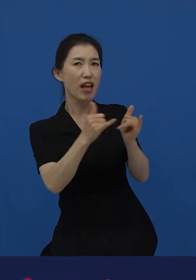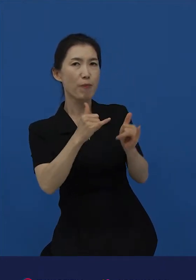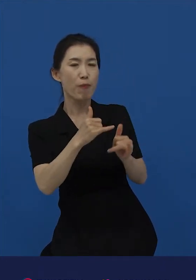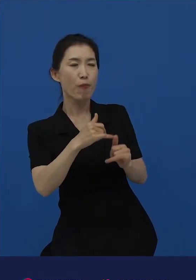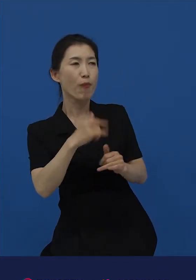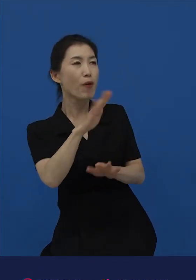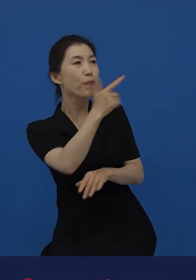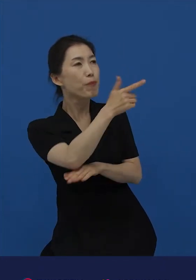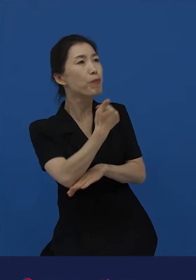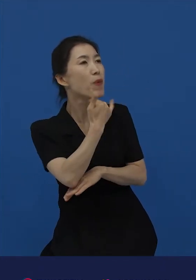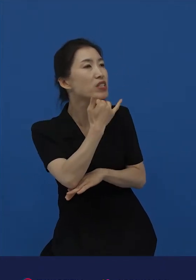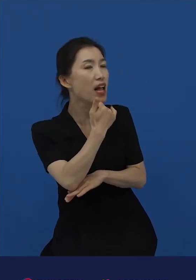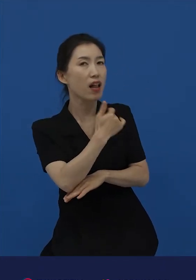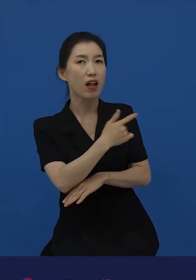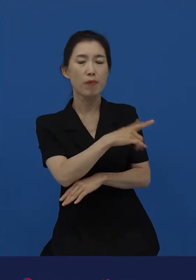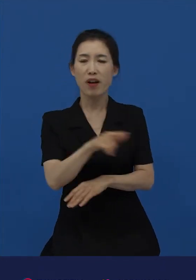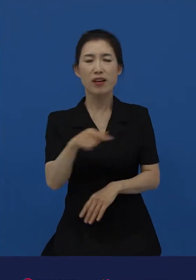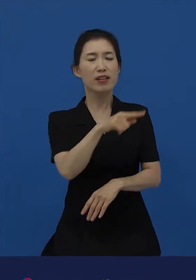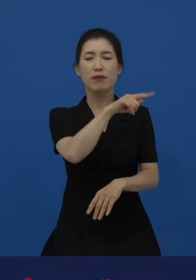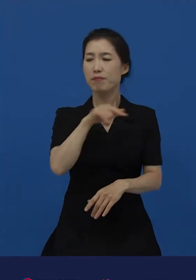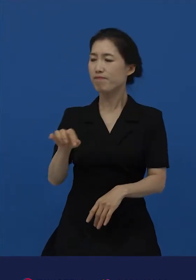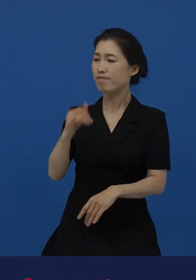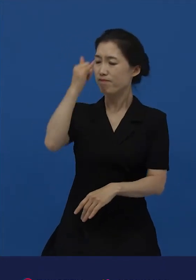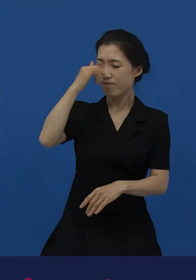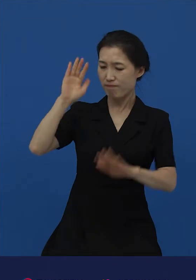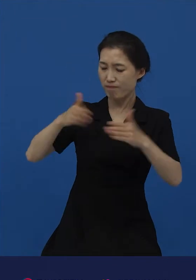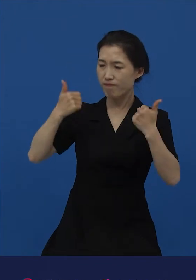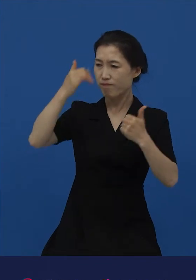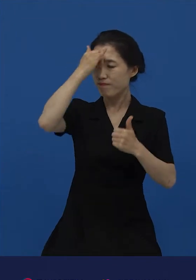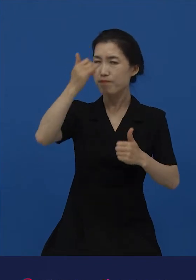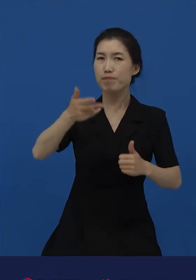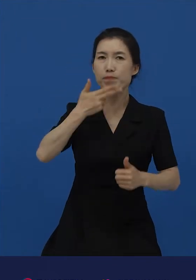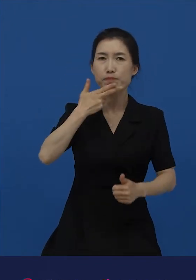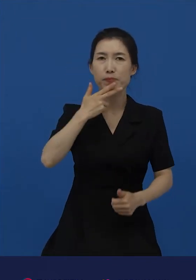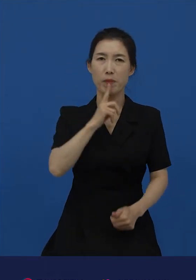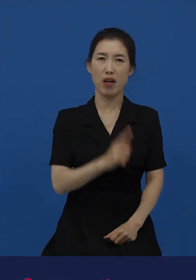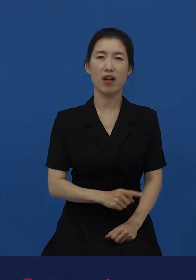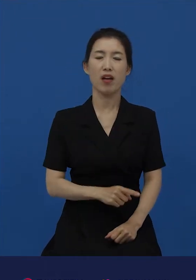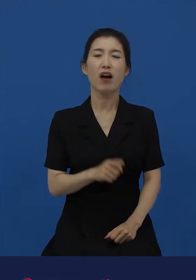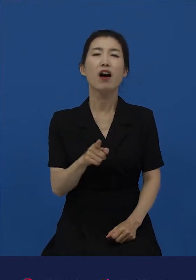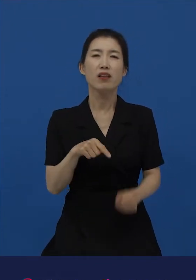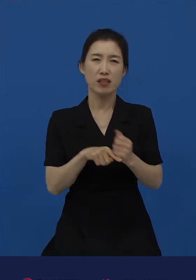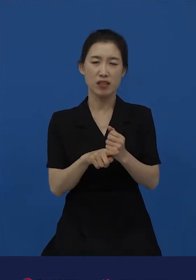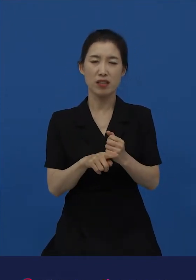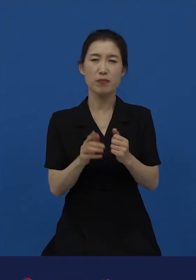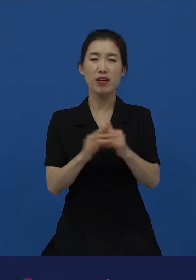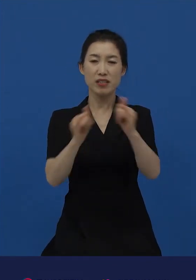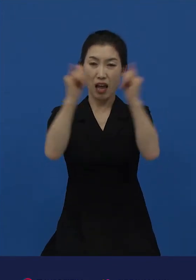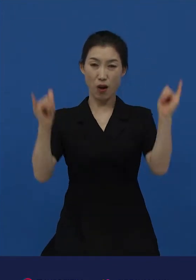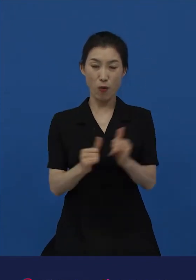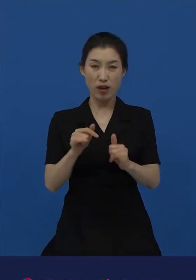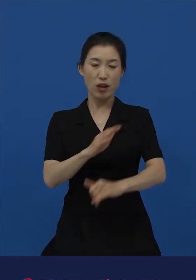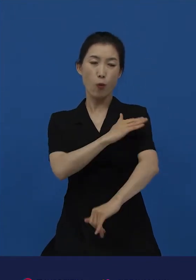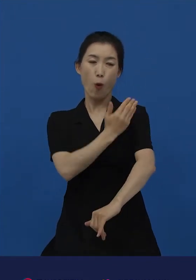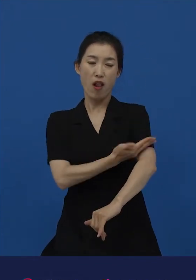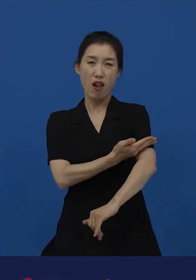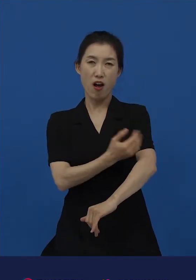물으면 무례한 행동이라고 평가됩니다. 그러다 보니까 권력이 있다고 생각하는 쪽은 권력에